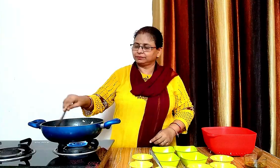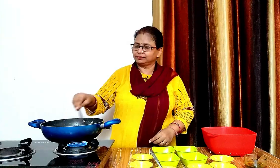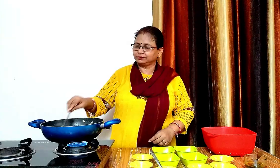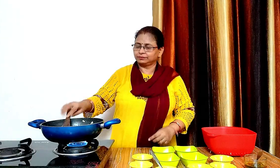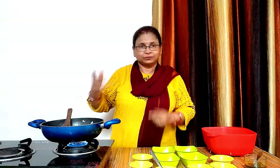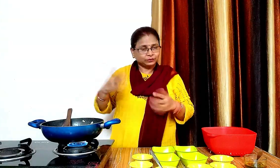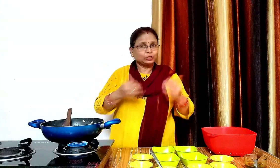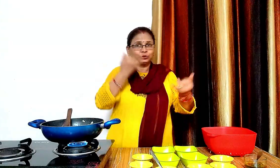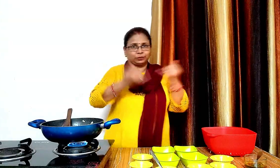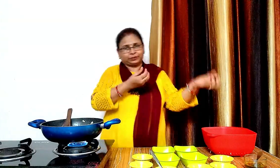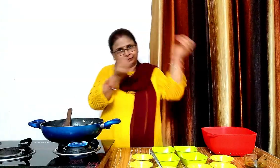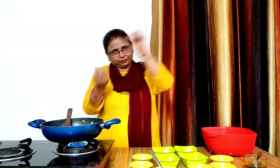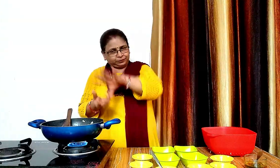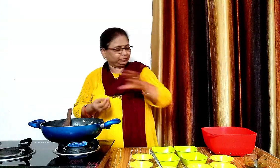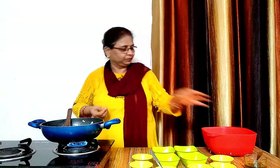अब इसमें नूडल्स जाल देंगे